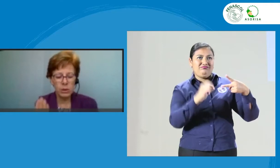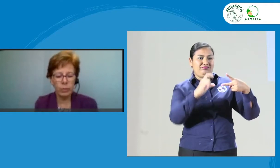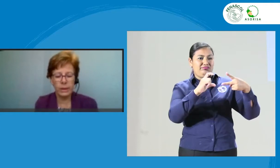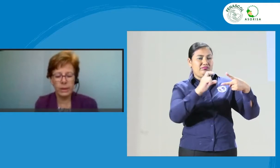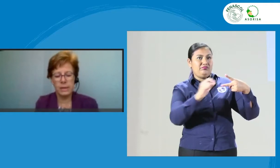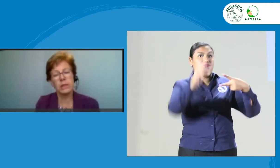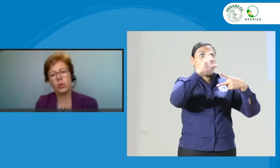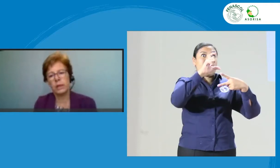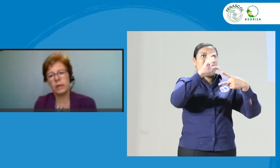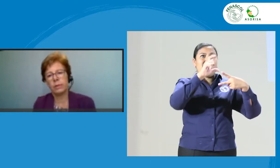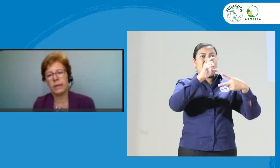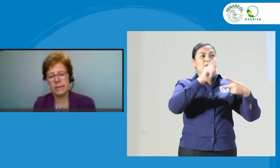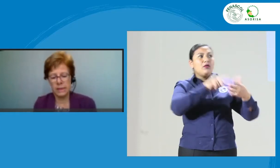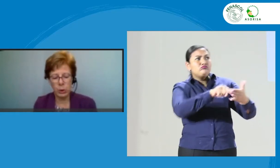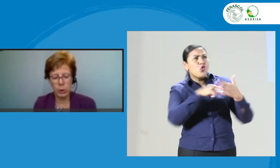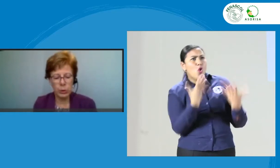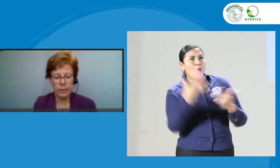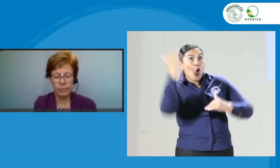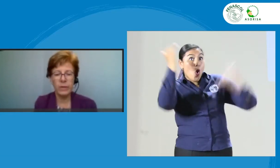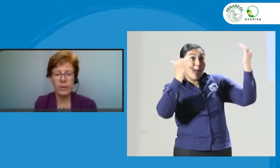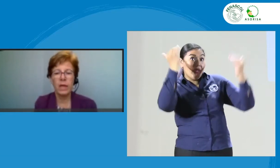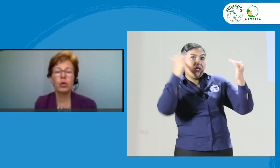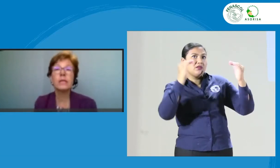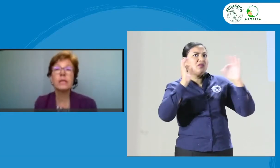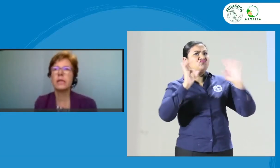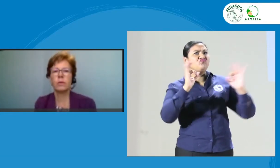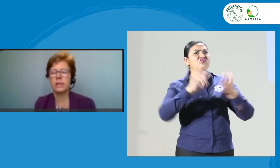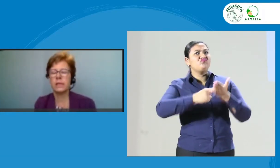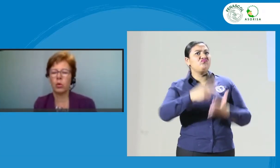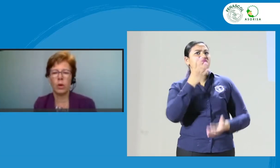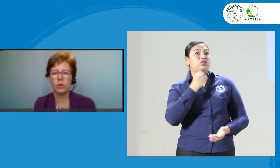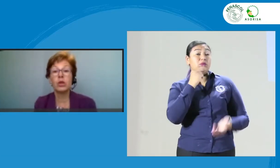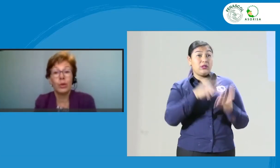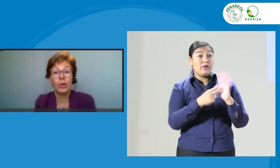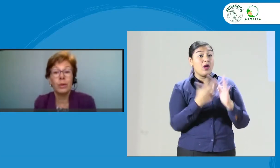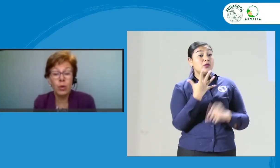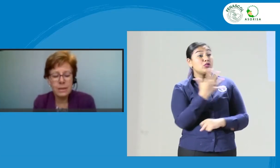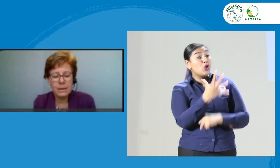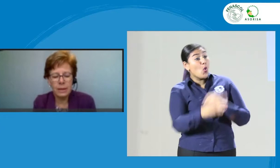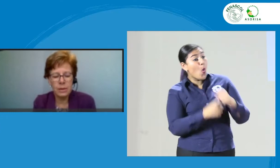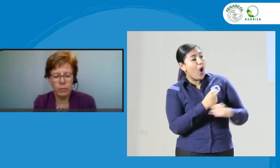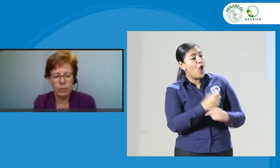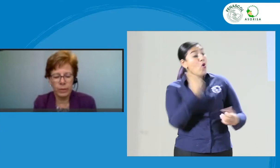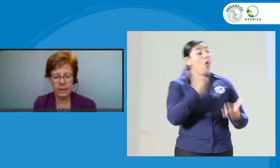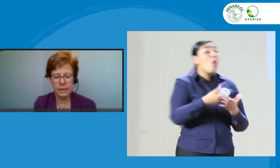competencias de un intérprete senior. No es que lleve cinco años, sino que demuestre las competencias.